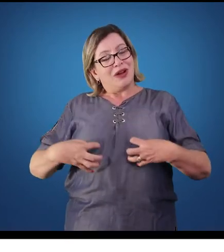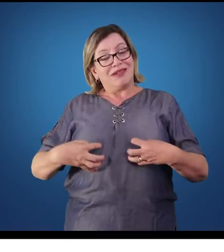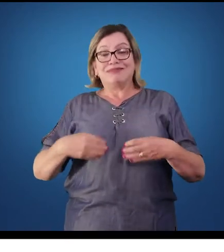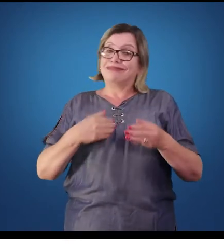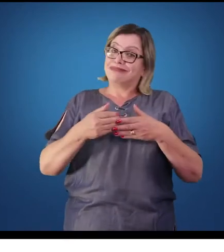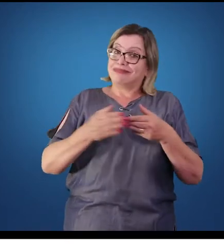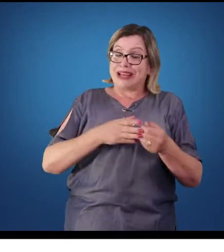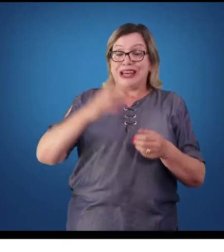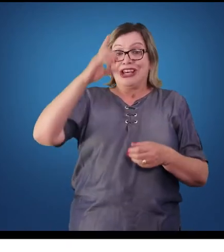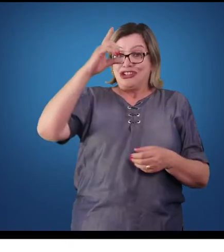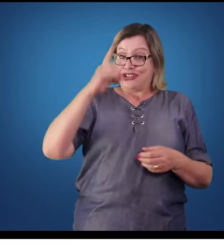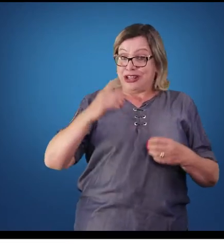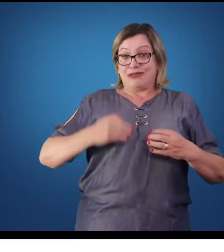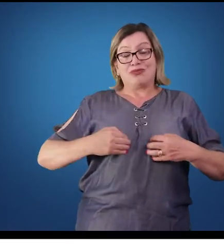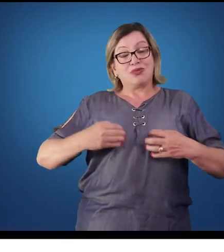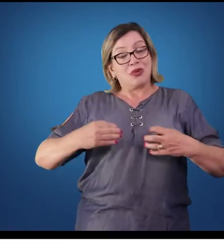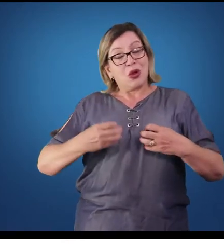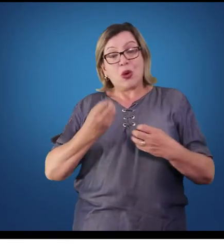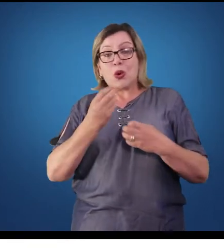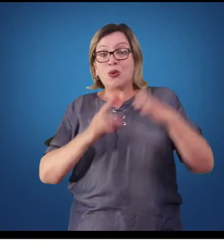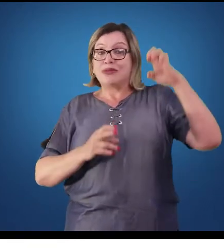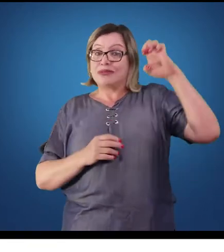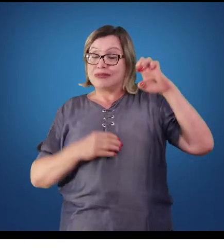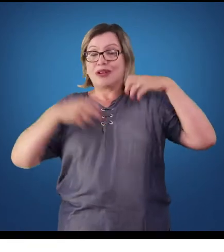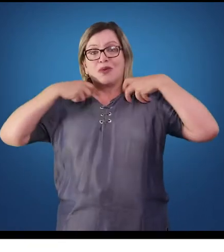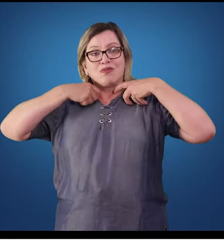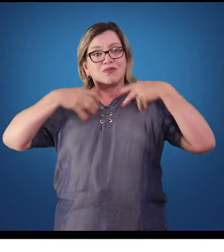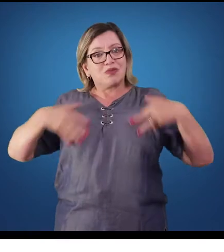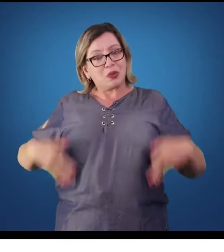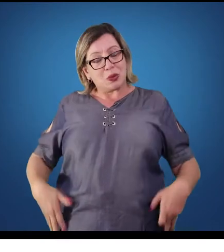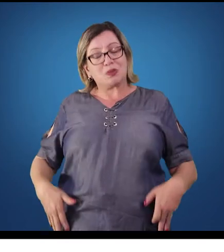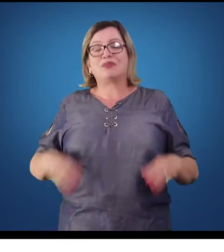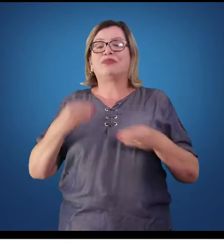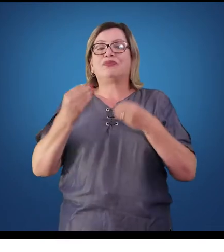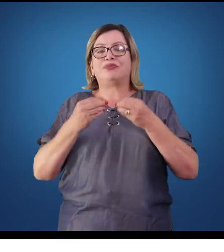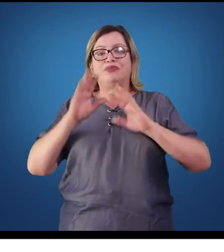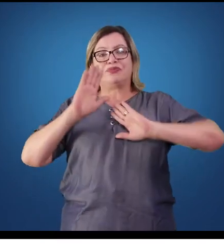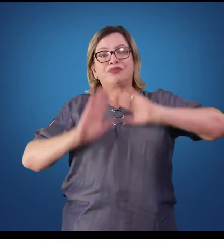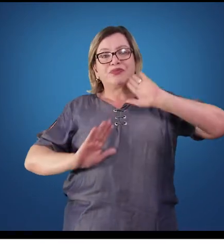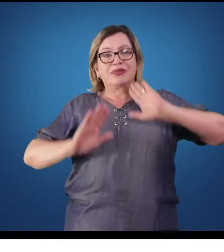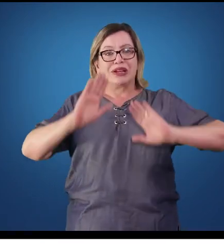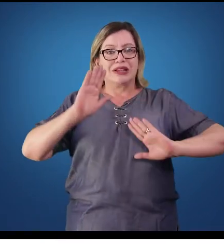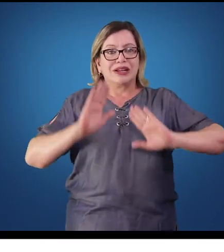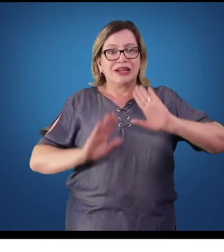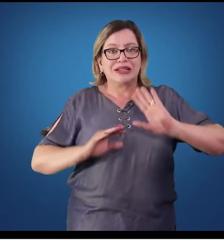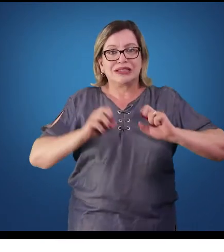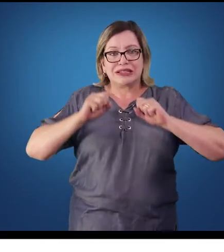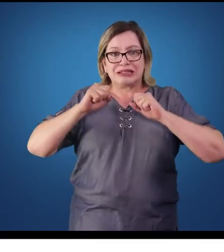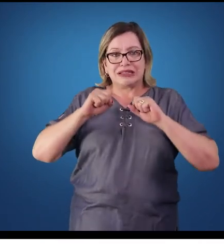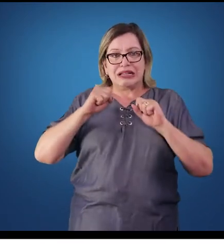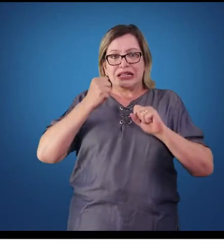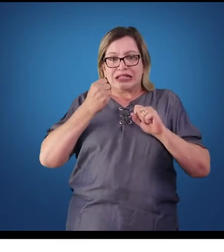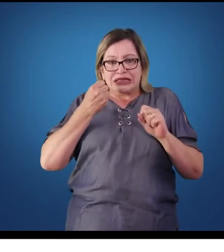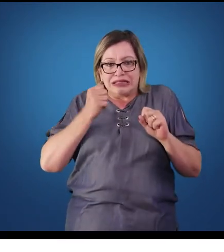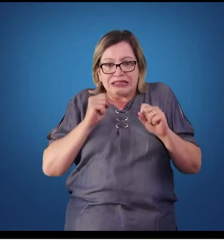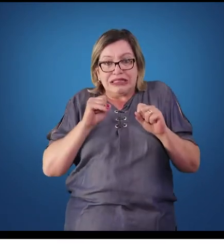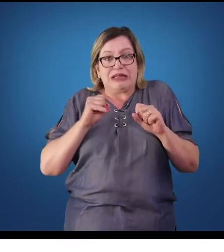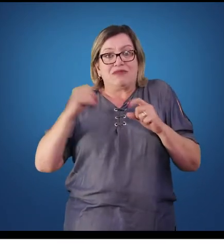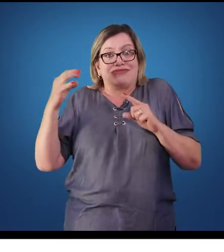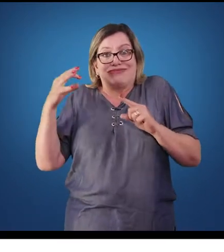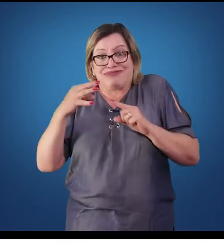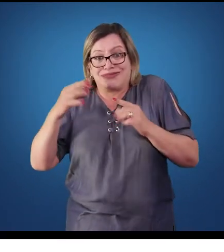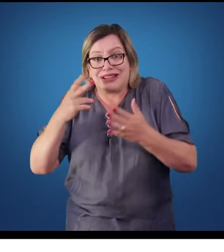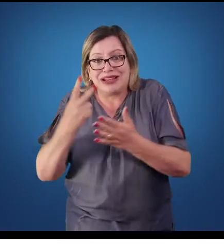como corporal, pelo lado esquerdo. Muitas vezes, a transmissão inadequada do estímulo,